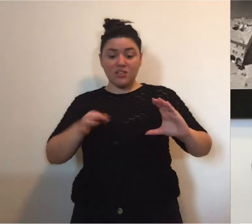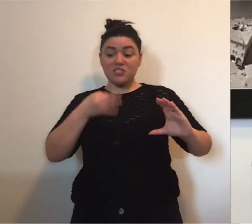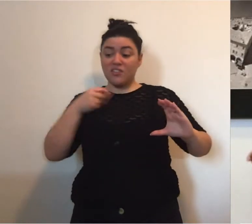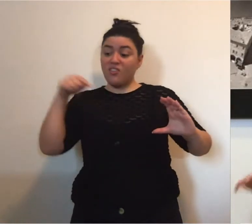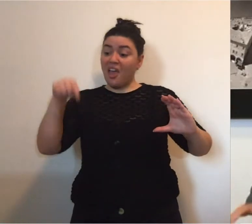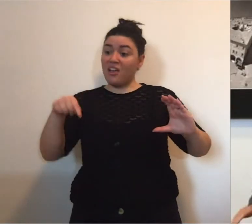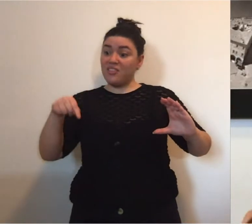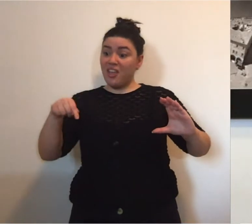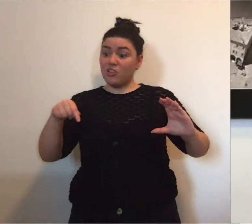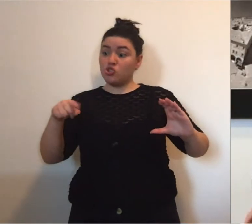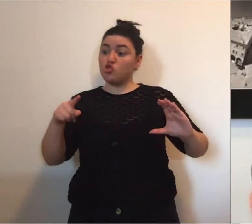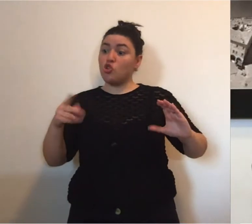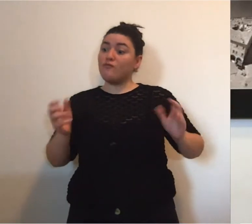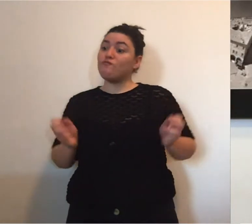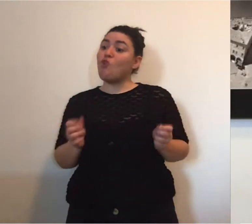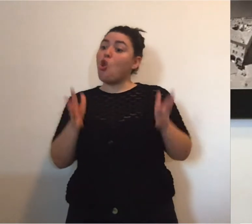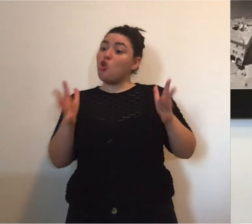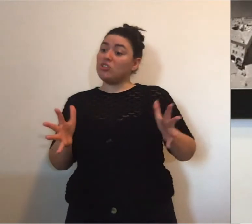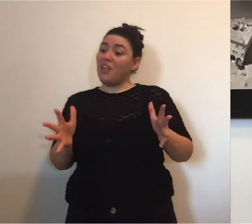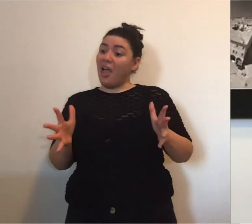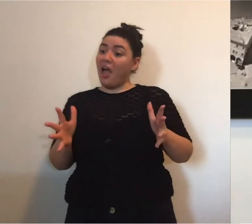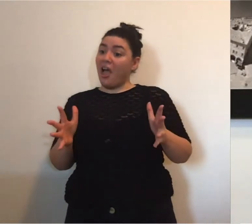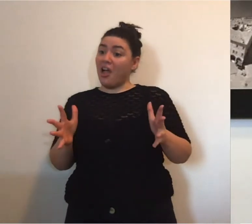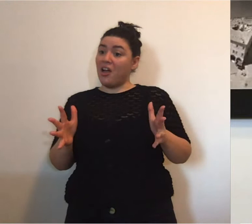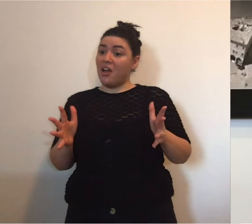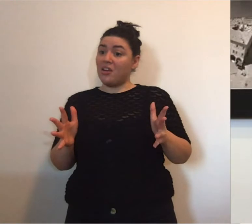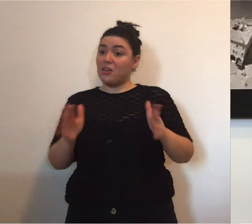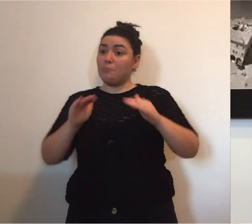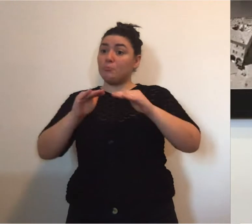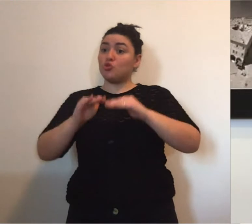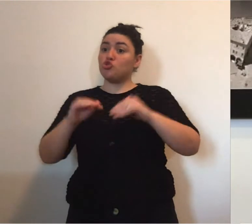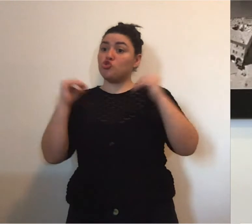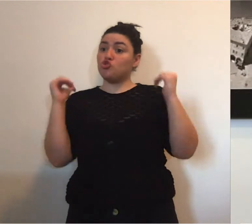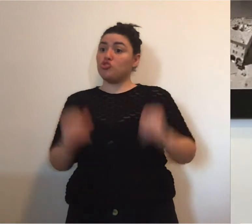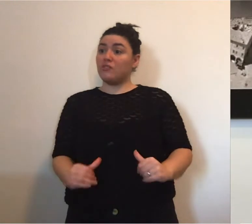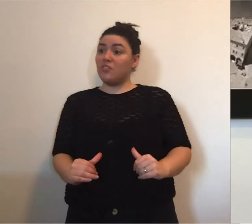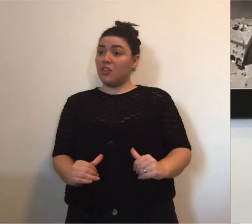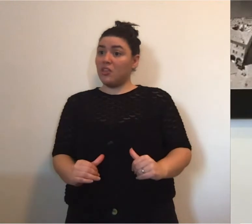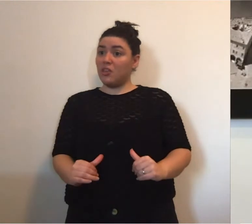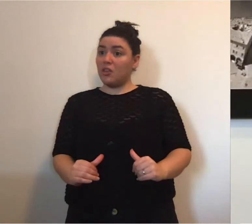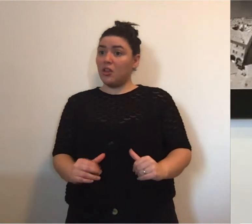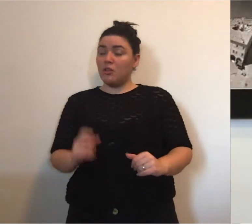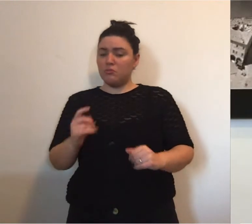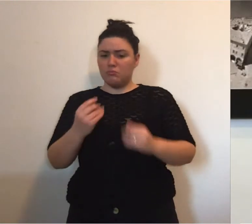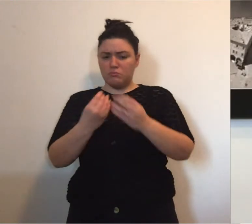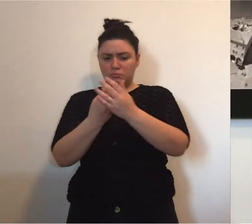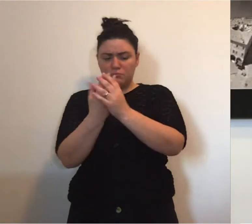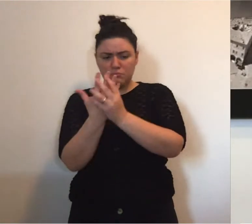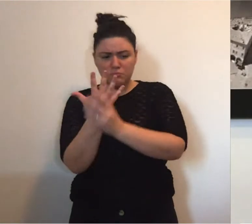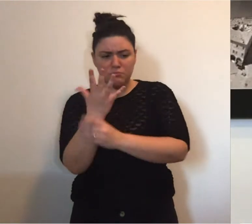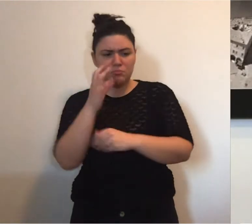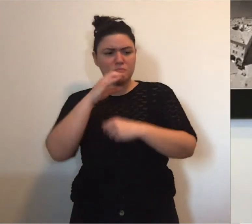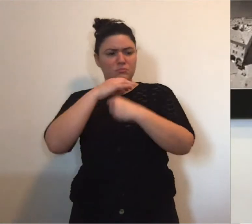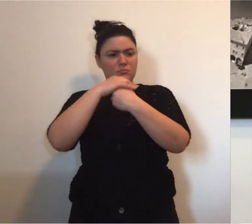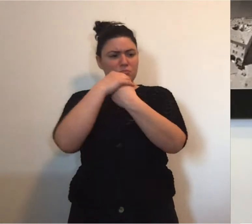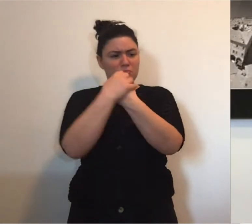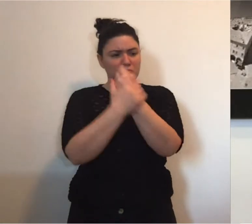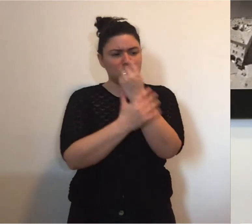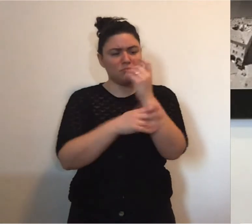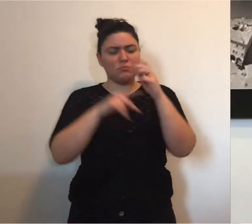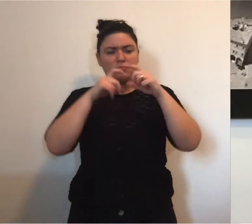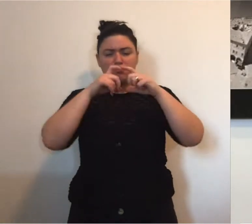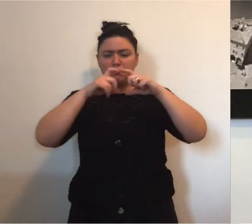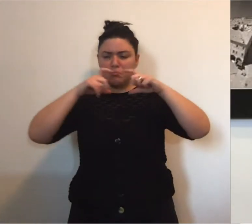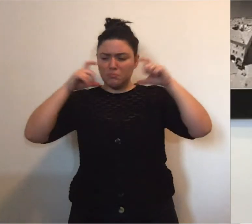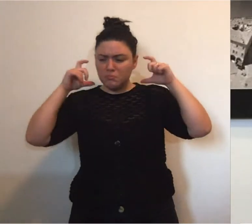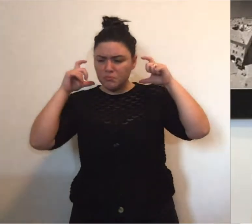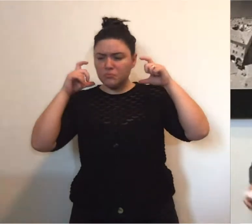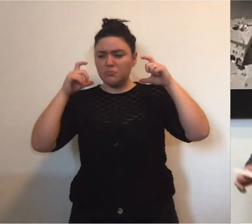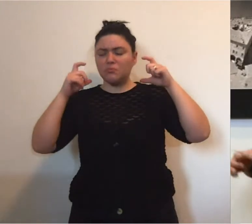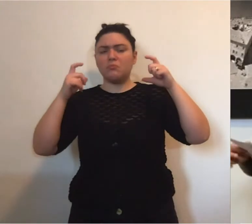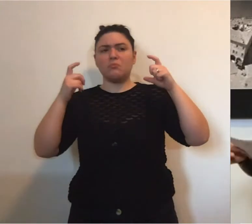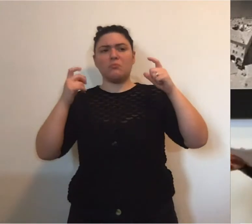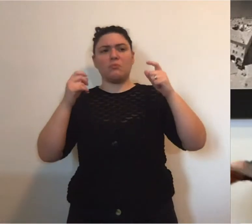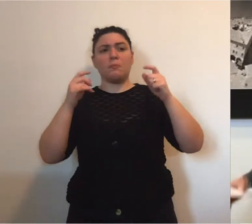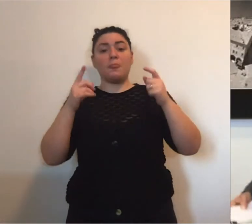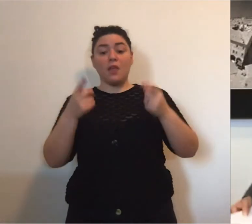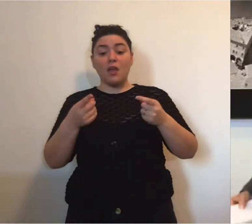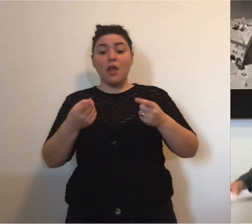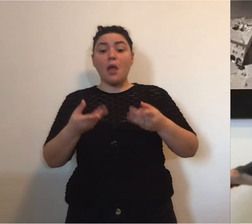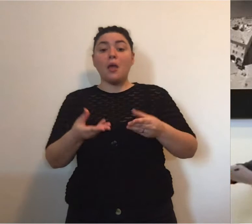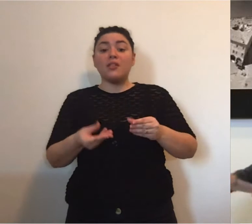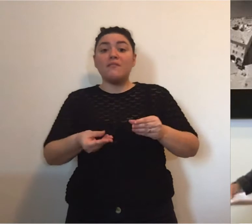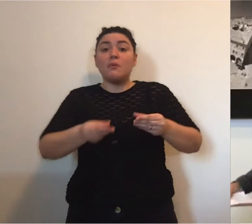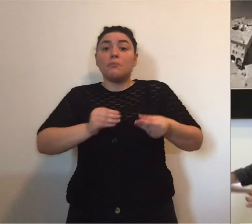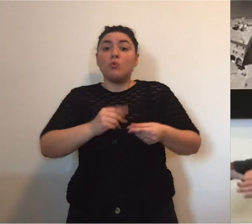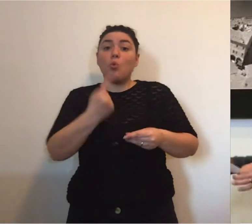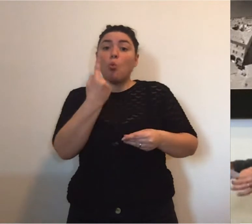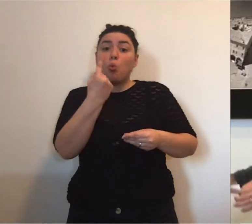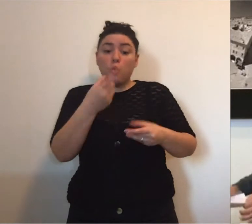imbostate una a una. Quindi oggi ci sono i volontari di protezione civile che sono partiti con tutti i